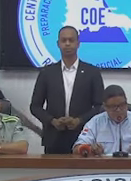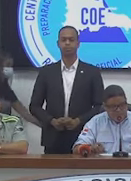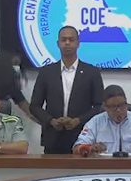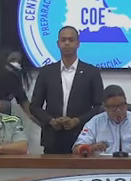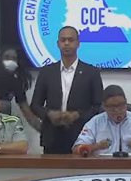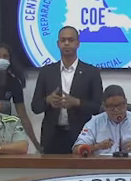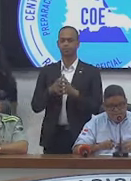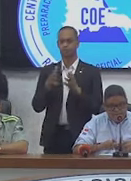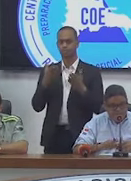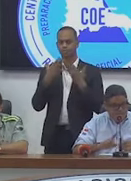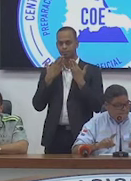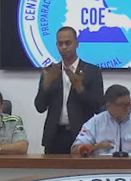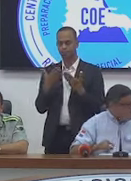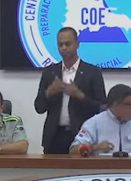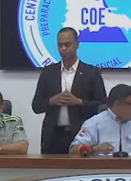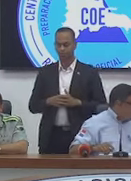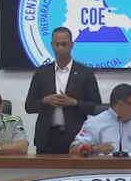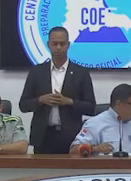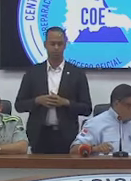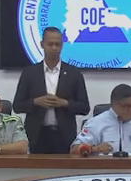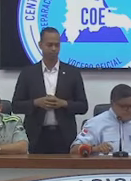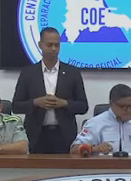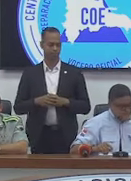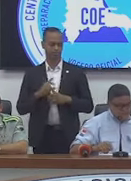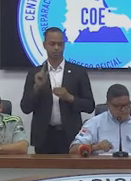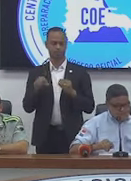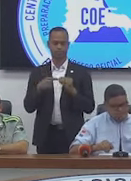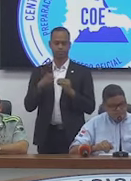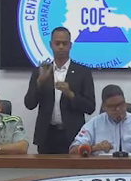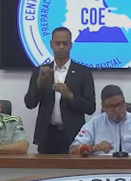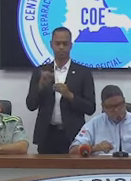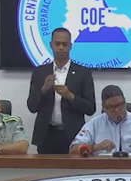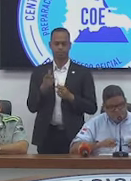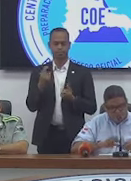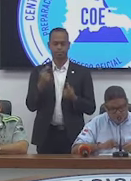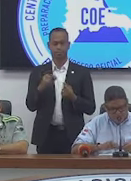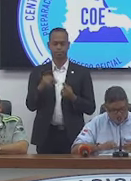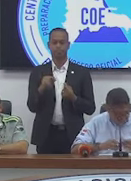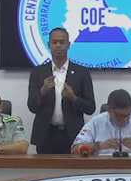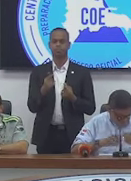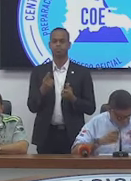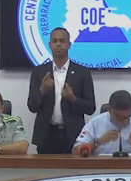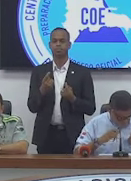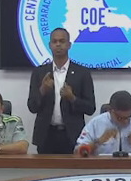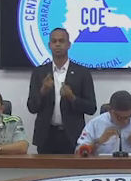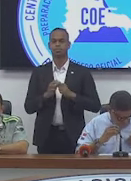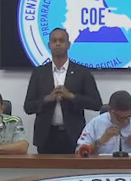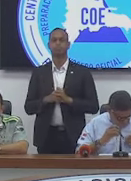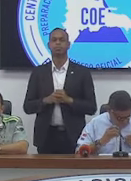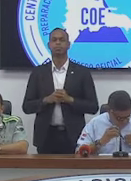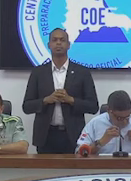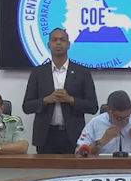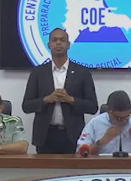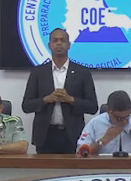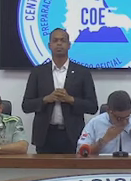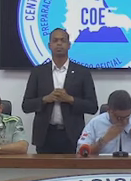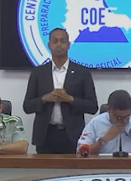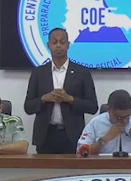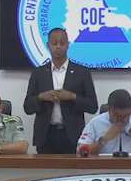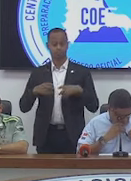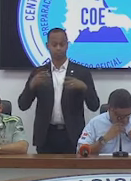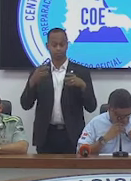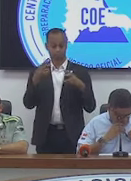Muchas gracias, mi general. Con relación a esos vehículos pesados que han estado transitando, violando la